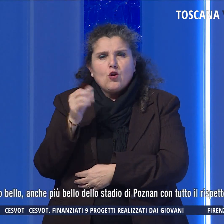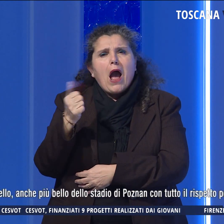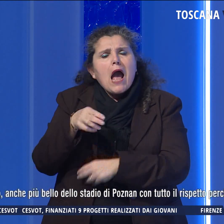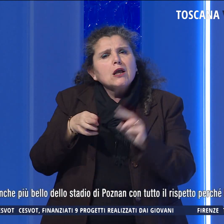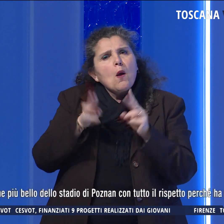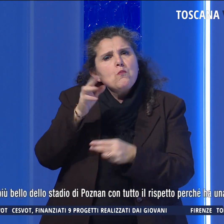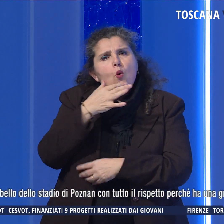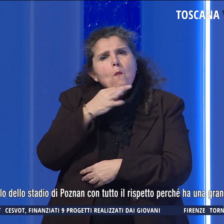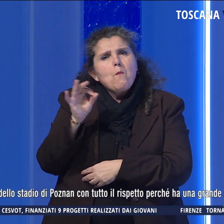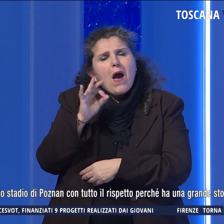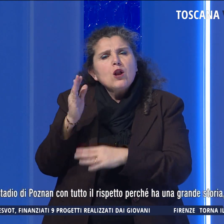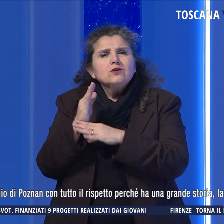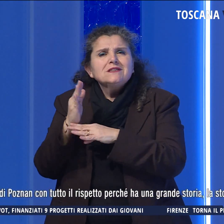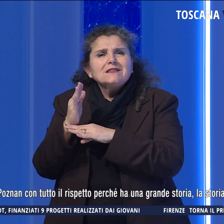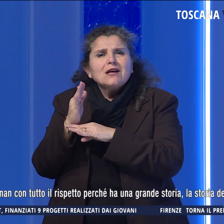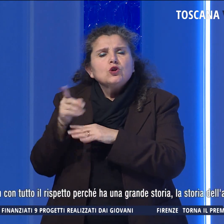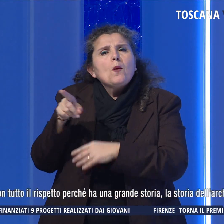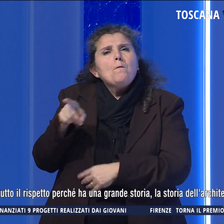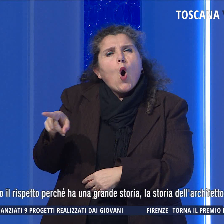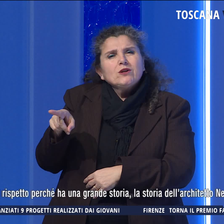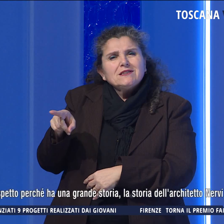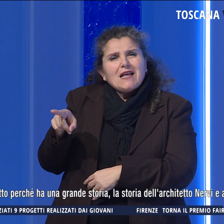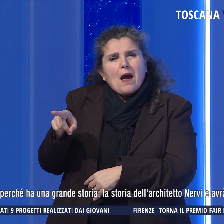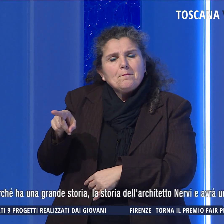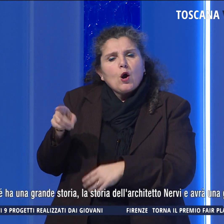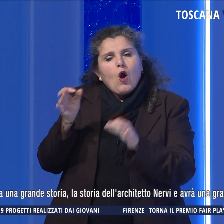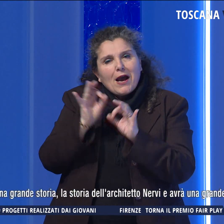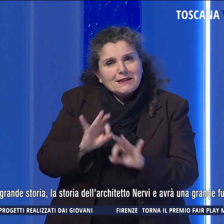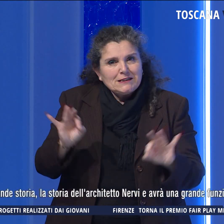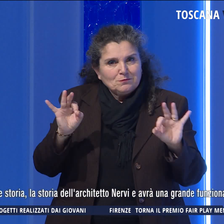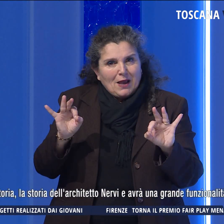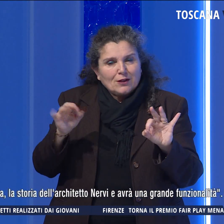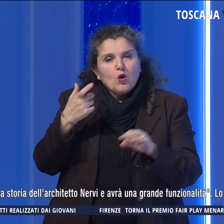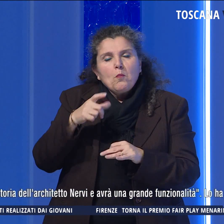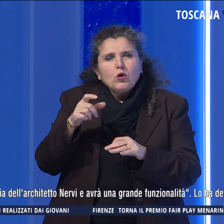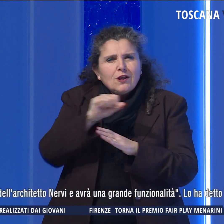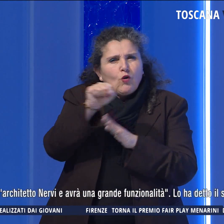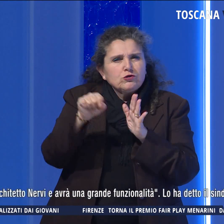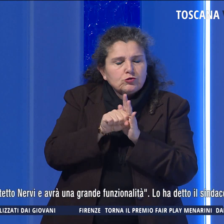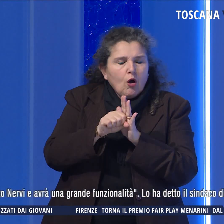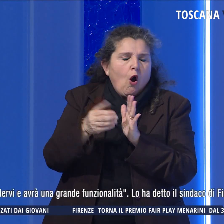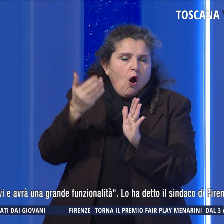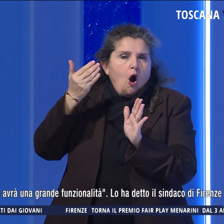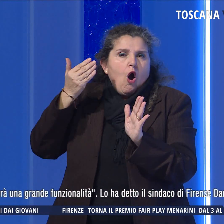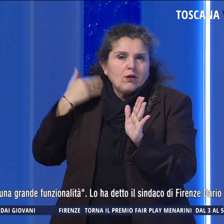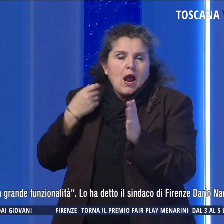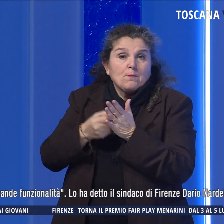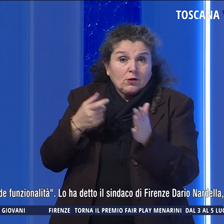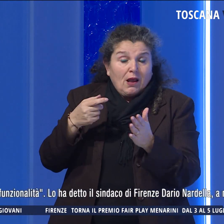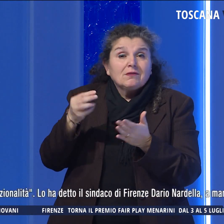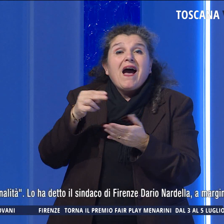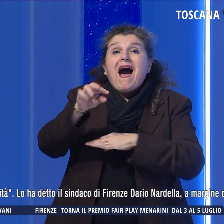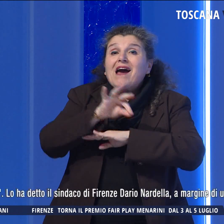bello dello stadio di Poznam, con tutto rispetto perché ha una grande storia, la storia dell'architetto